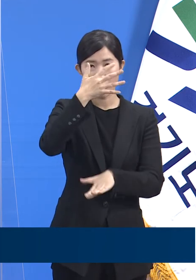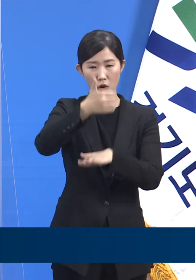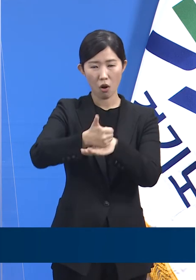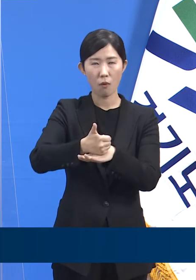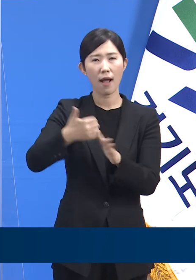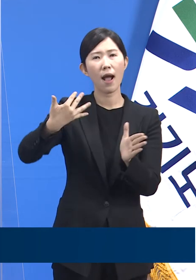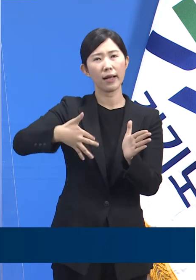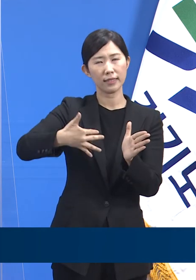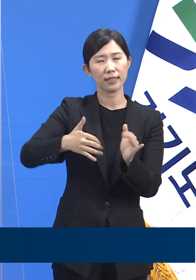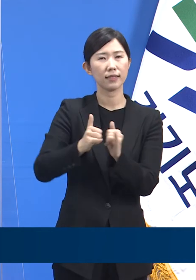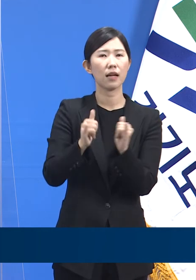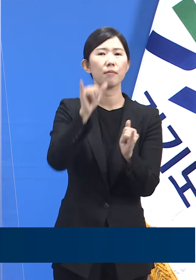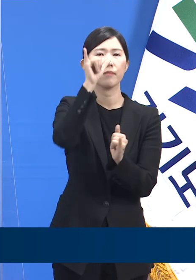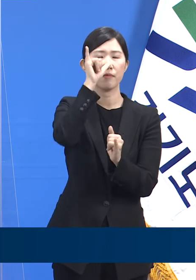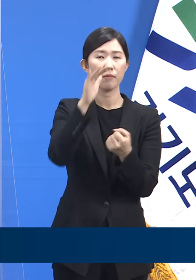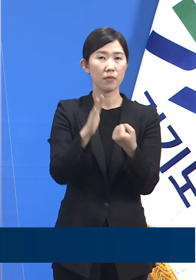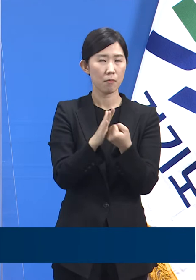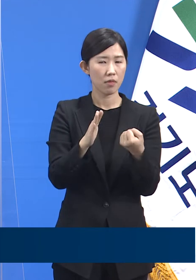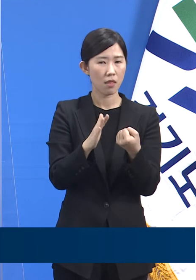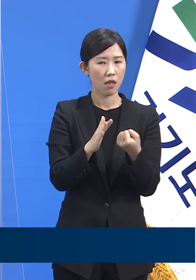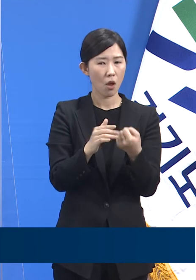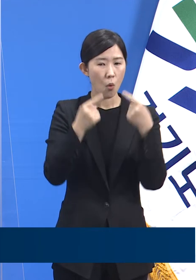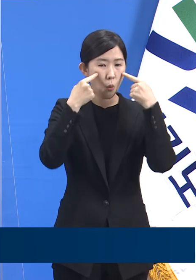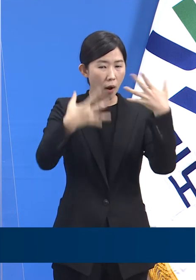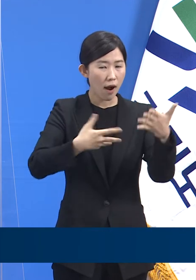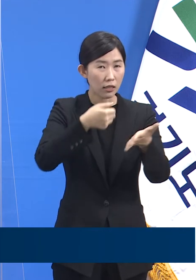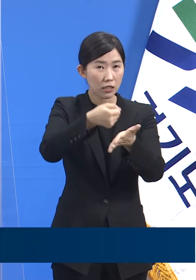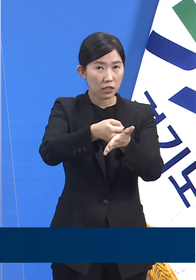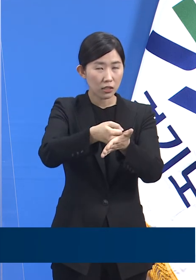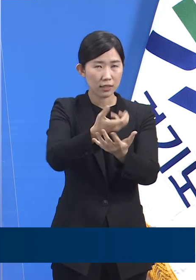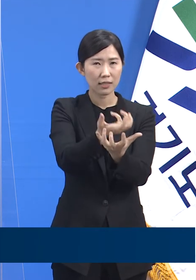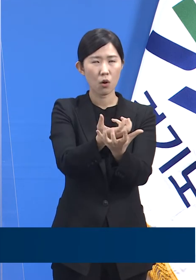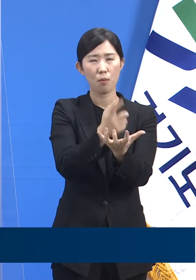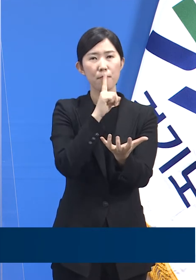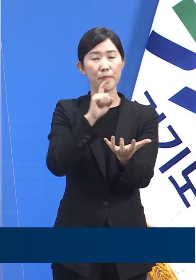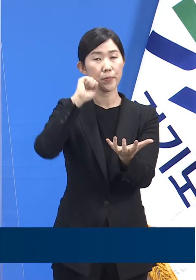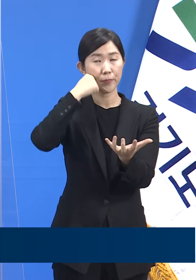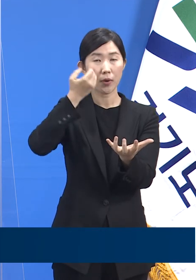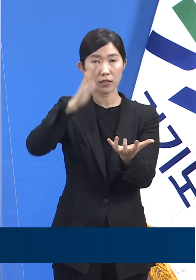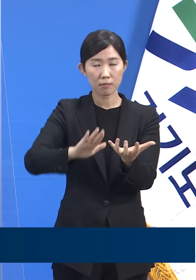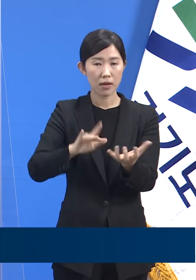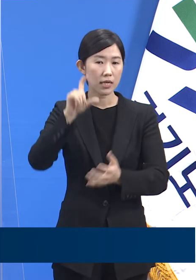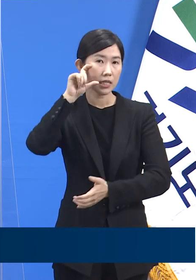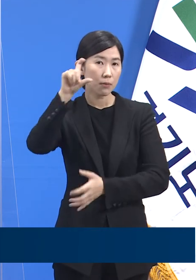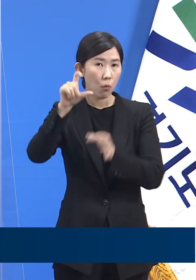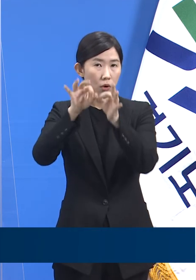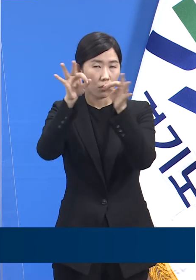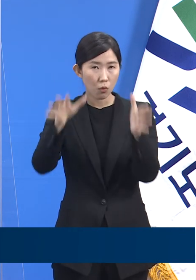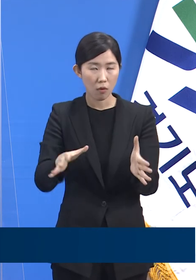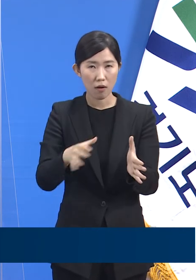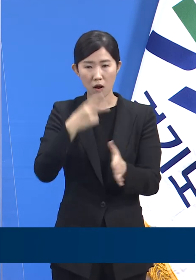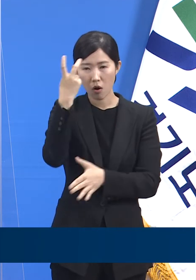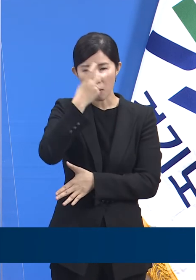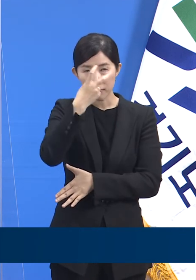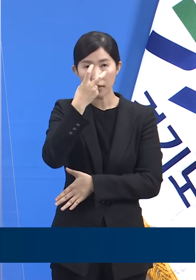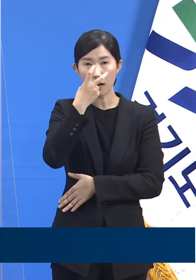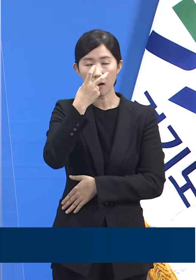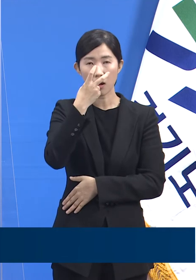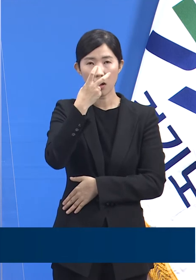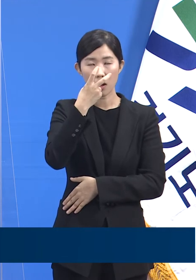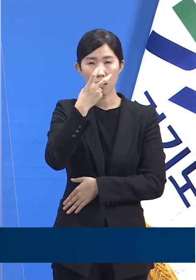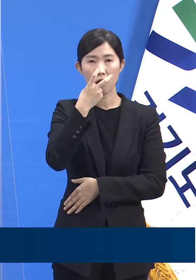않은 경우가 일부 있어 최종 자료는 아니지만 행정명령 기관의 검사 양성률은